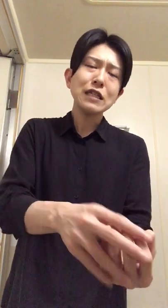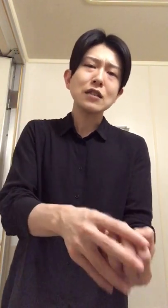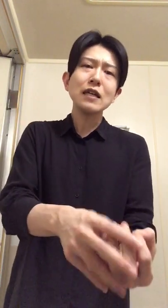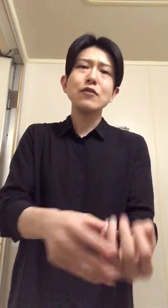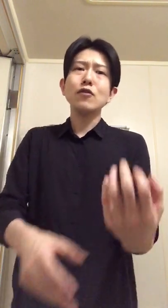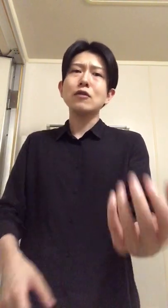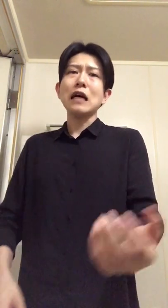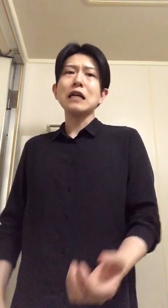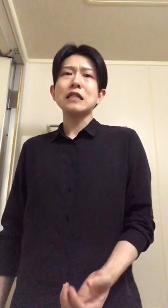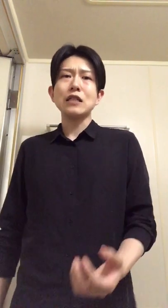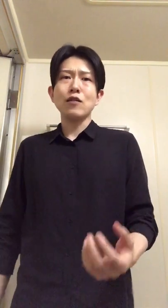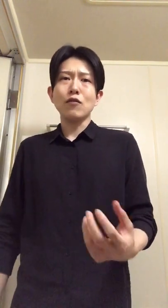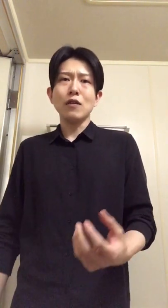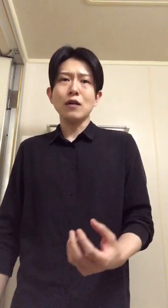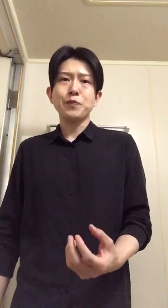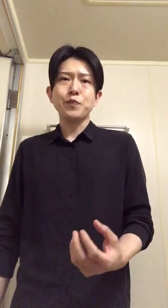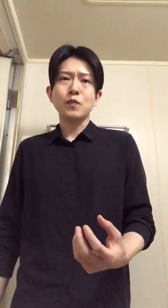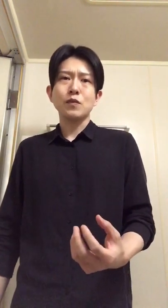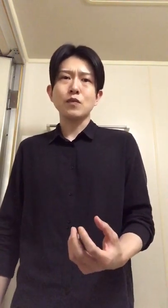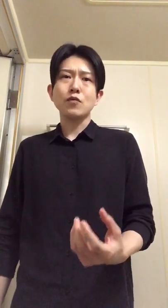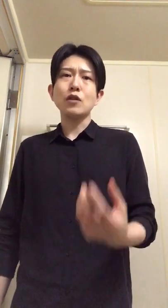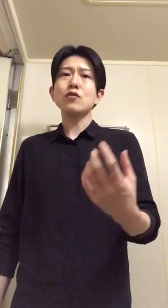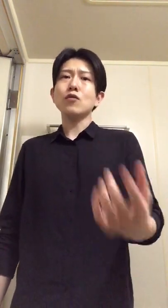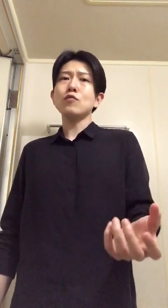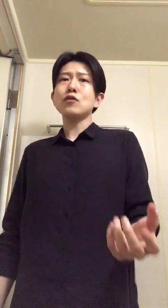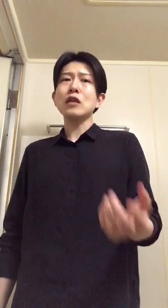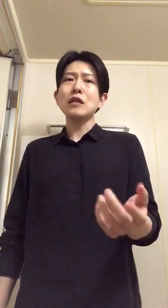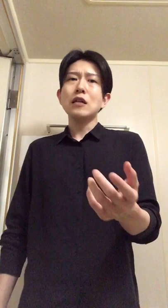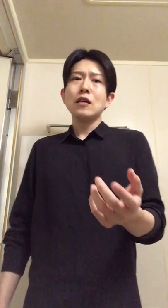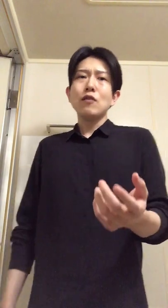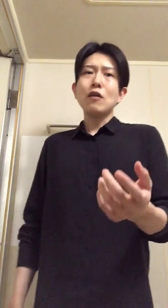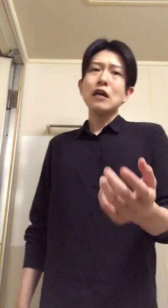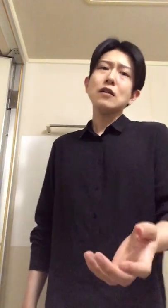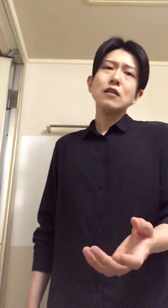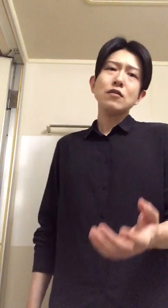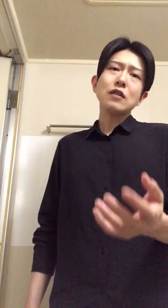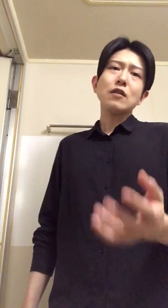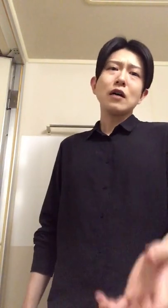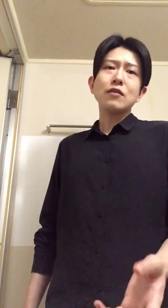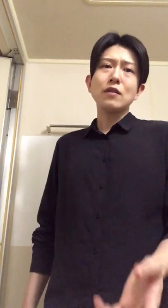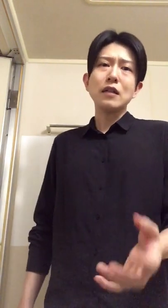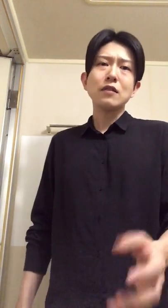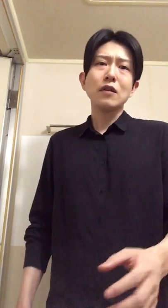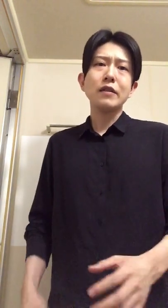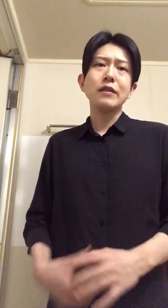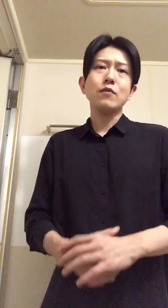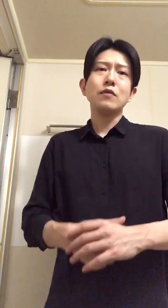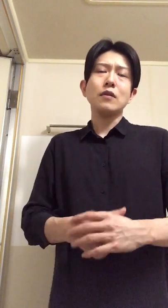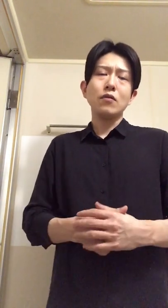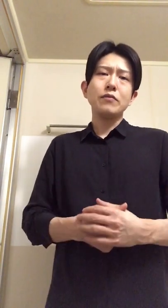いつかれるよって話してるの俺はこれちょっと難しい分かるやつら分かし分かんないや分かんないと思うんだけど